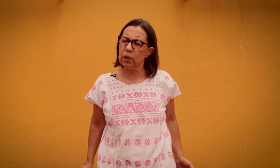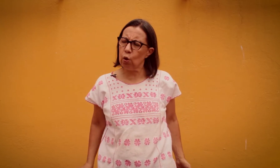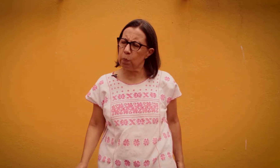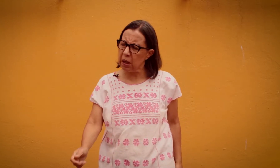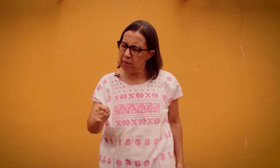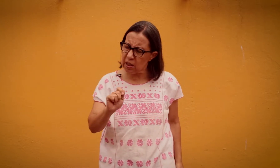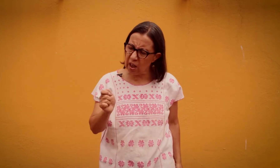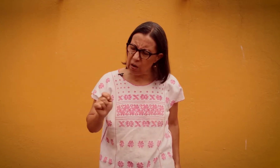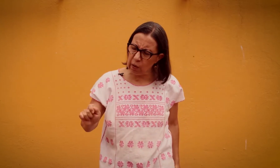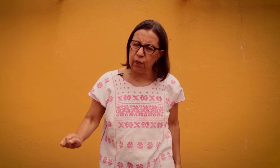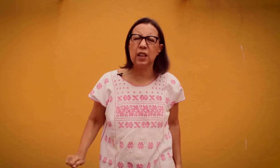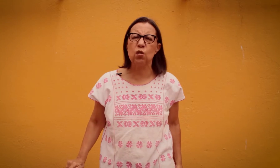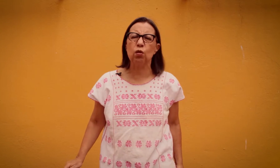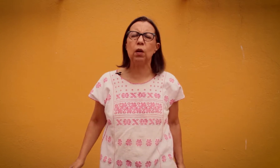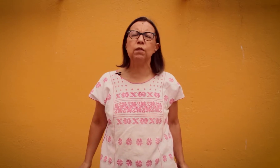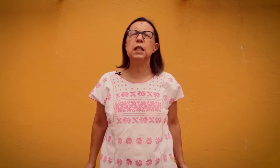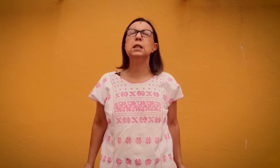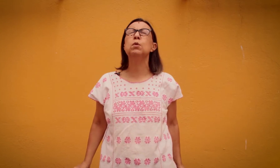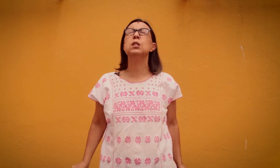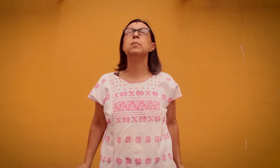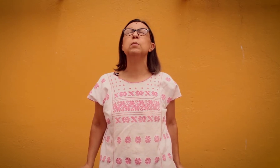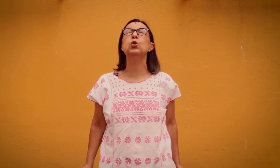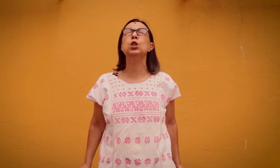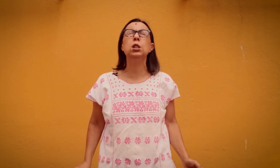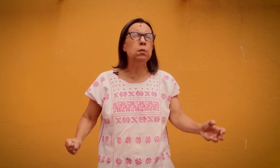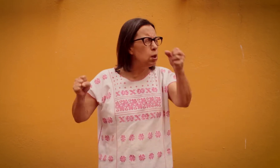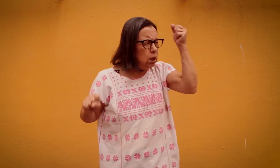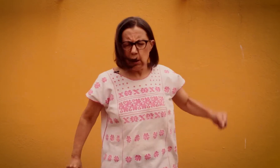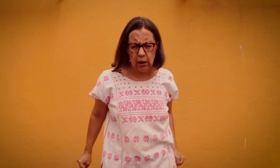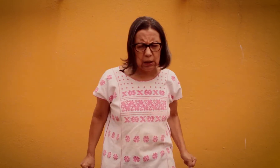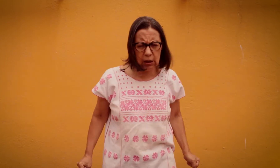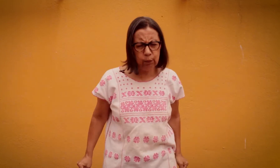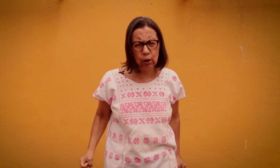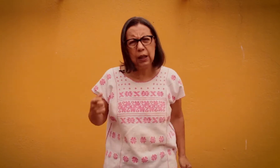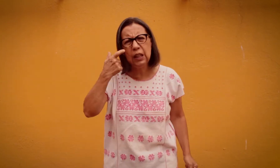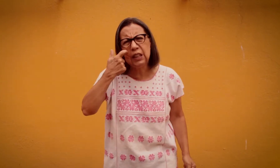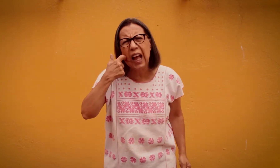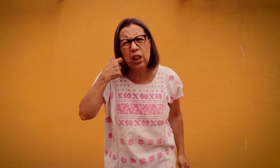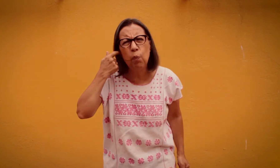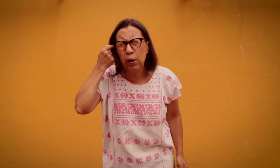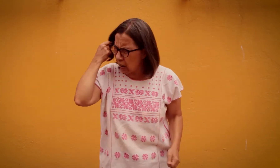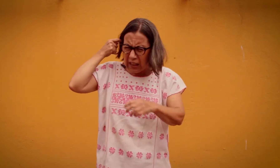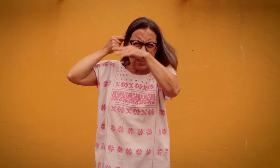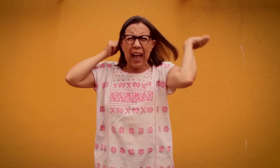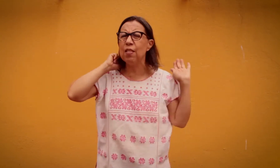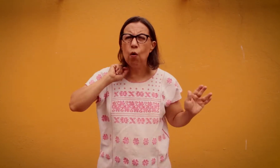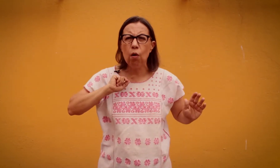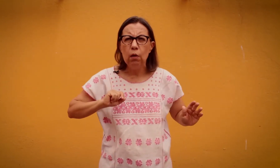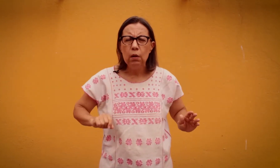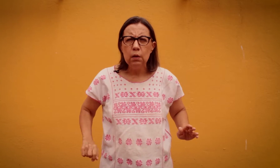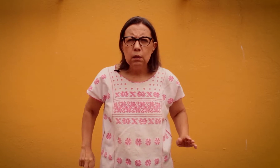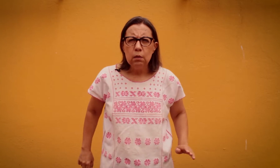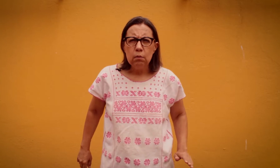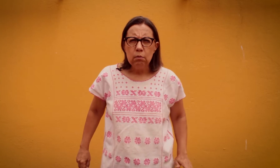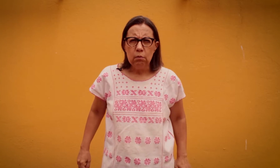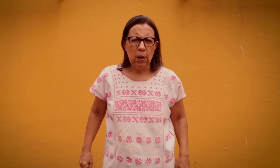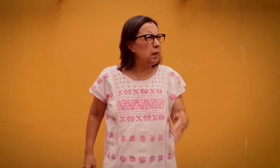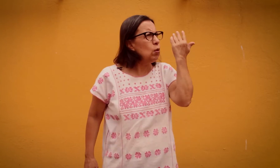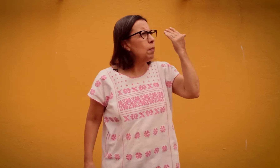sobre todo porque a veces tenía unas faltas de ortografía que le molestaban muchísimo. ¡Ay, por qué dictado! ¡Por qué dictado! Y aparte una